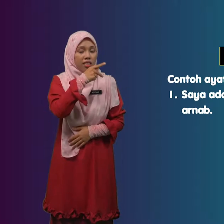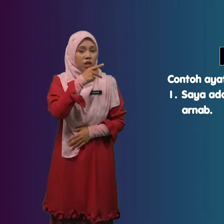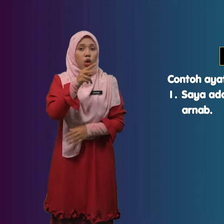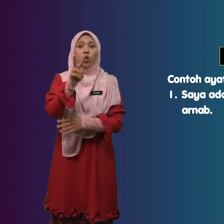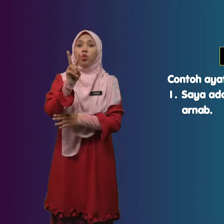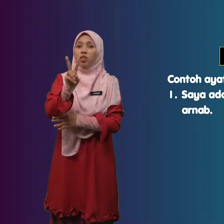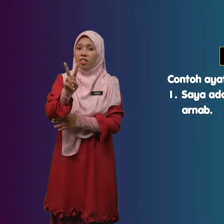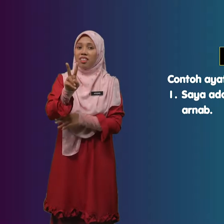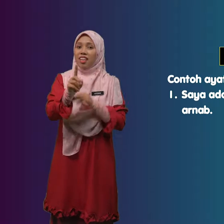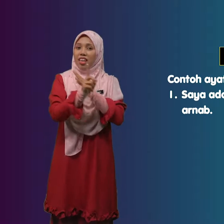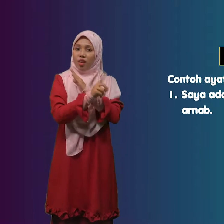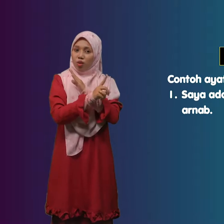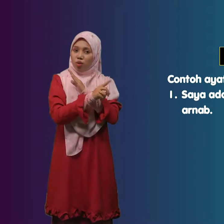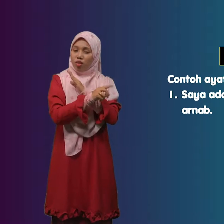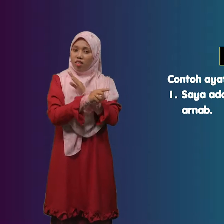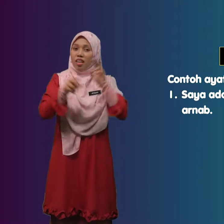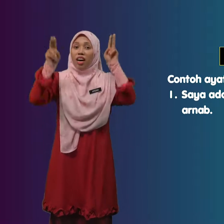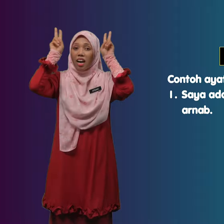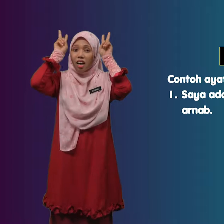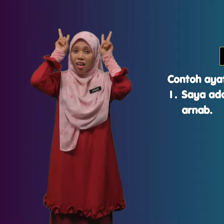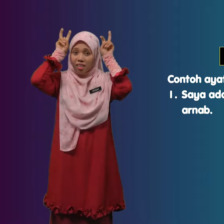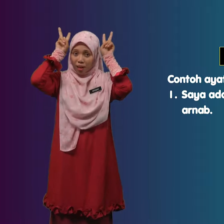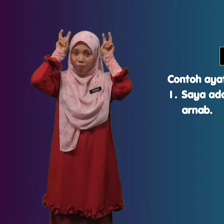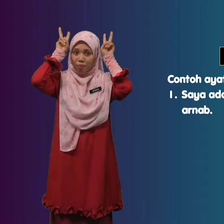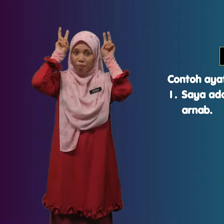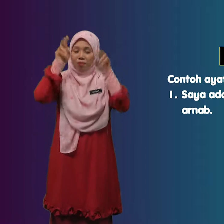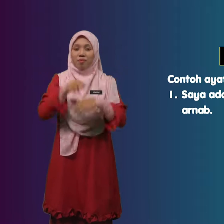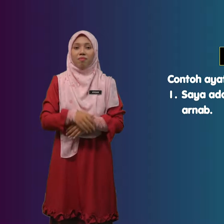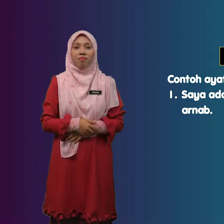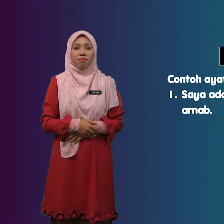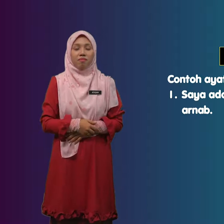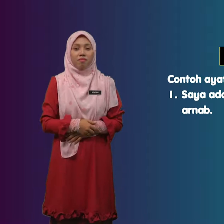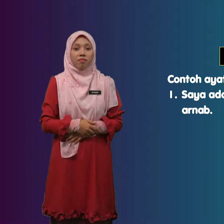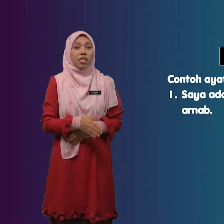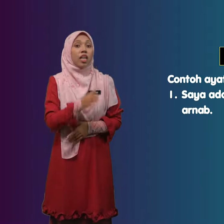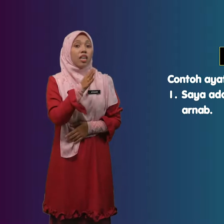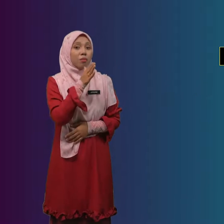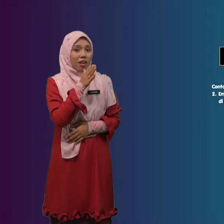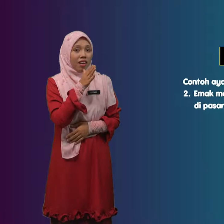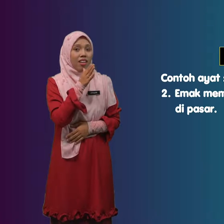Dua Ekor Arnab Emak